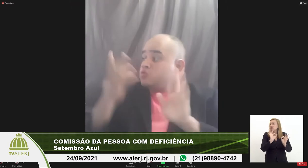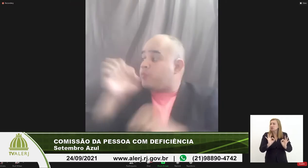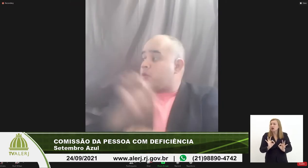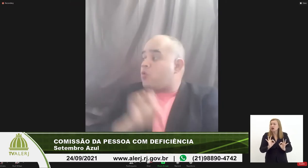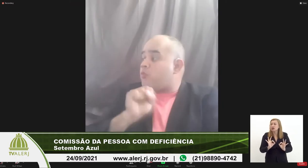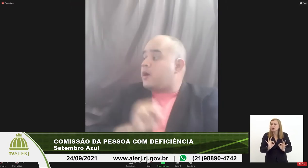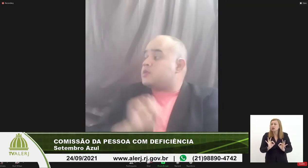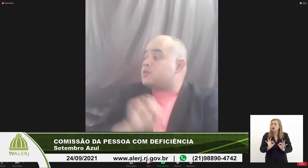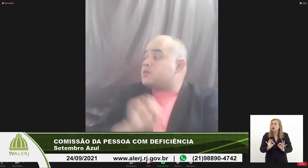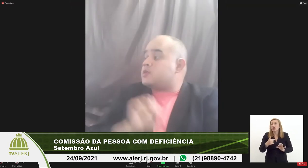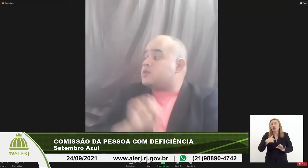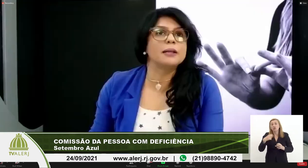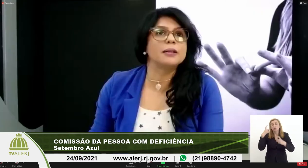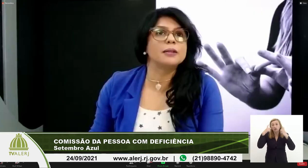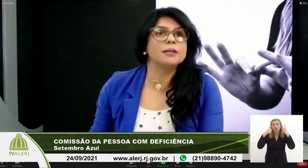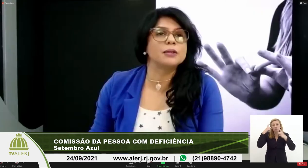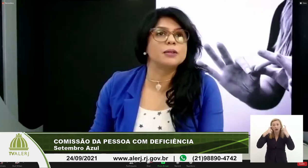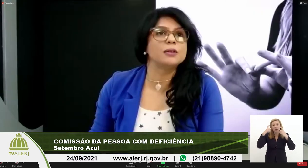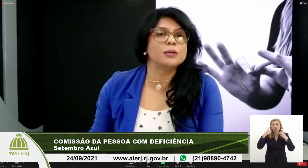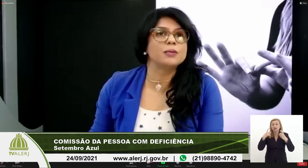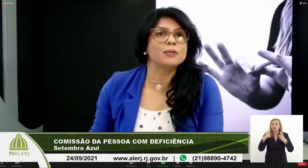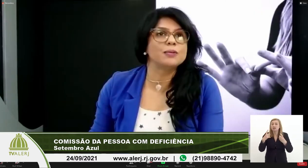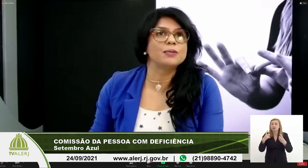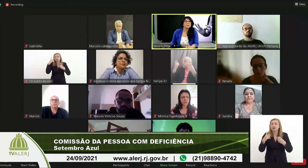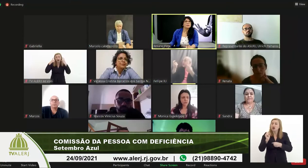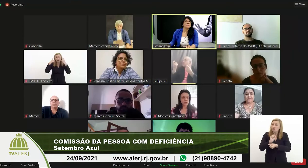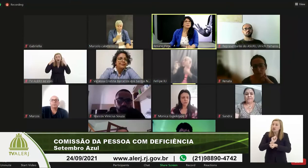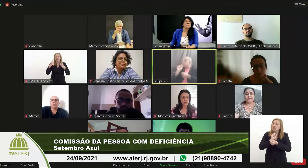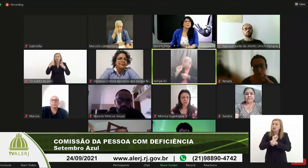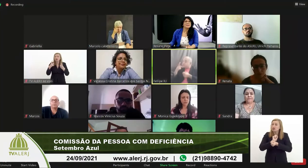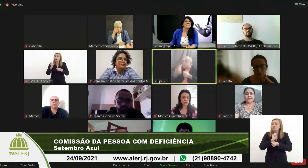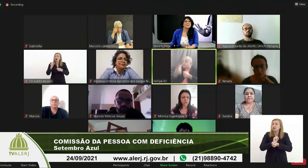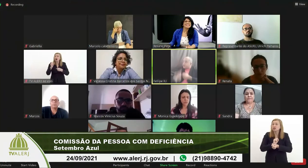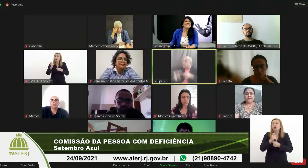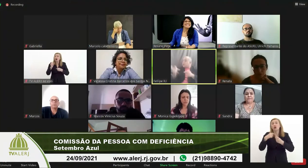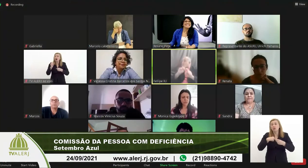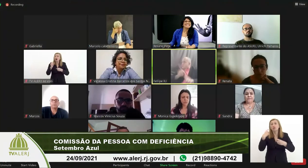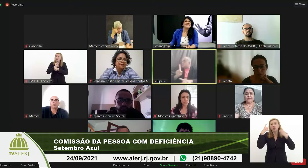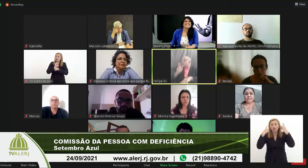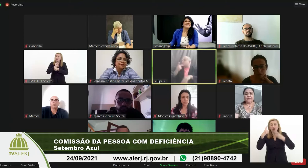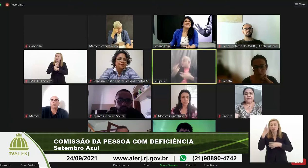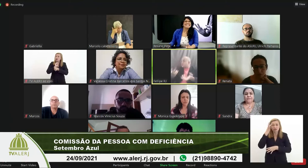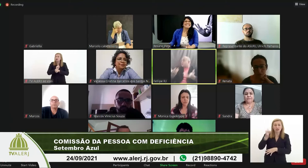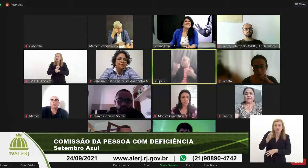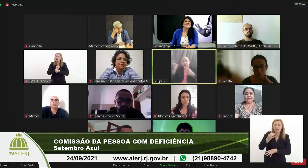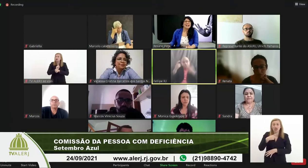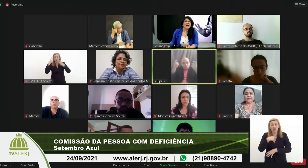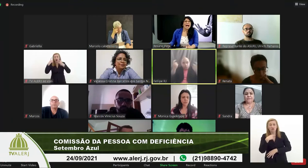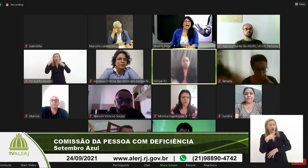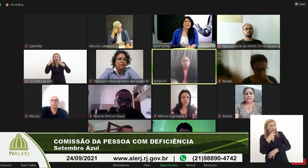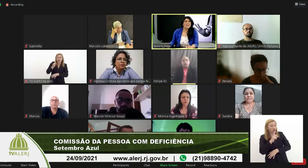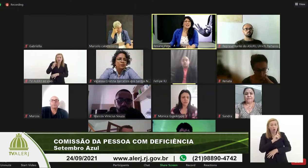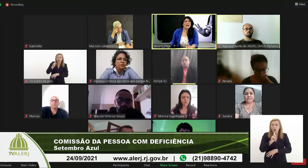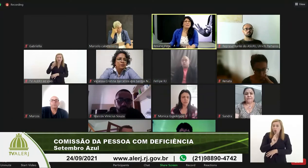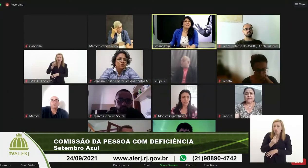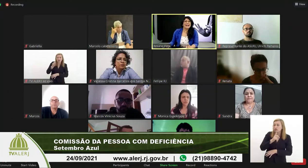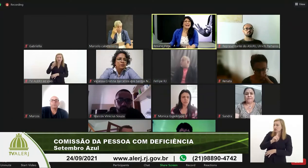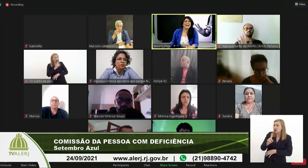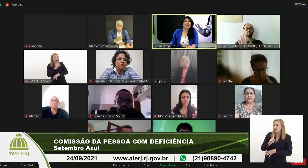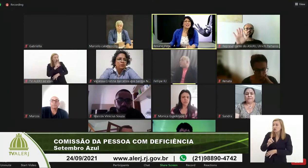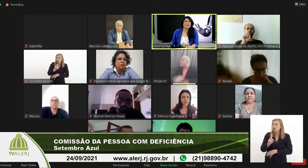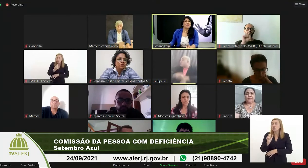aí eu estou preocupado esperando preocupado se vou falar ou não entendeu eu estou preocupado